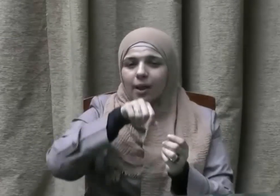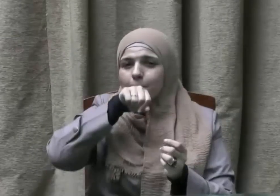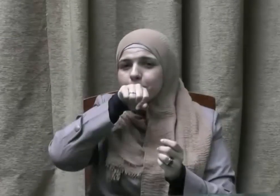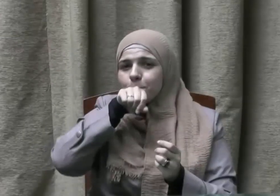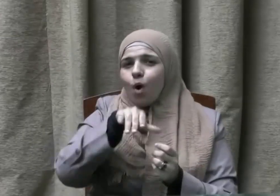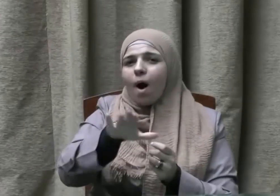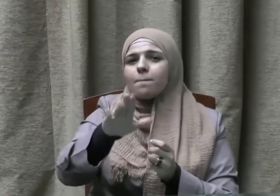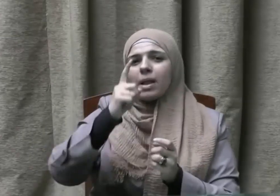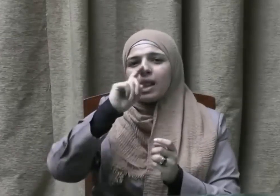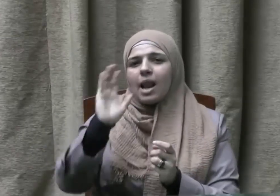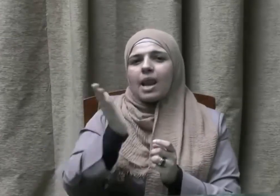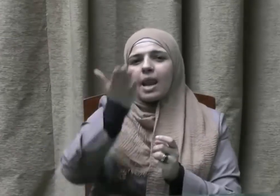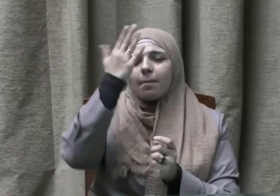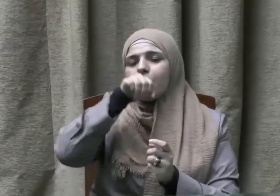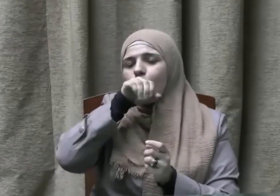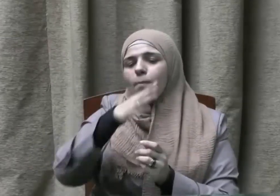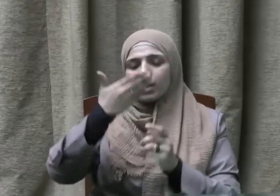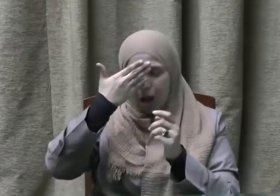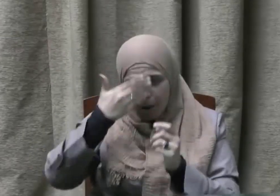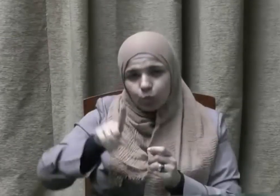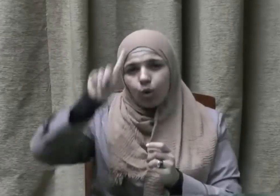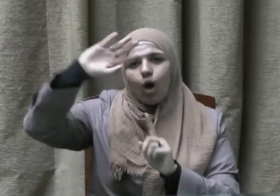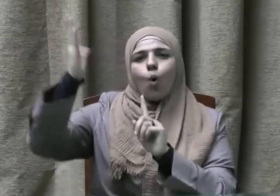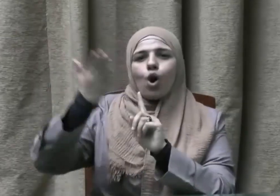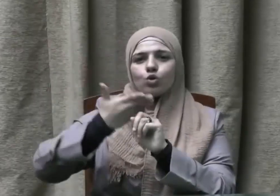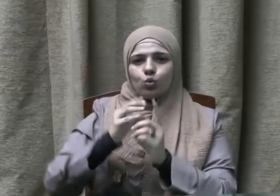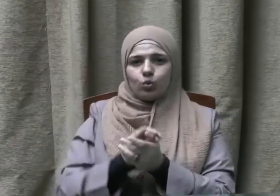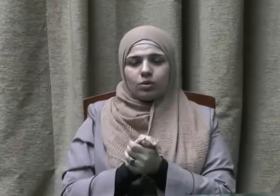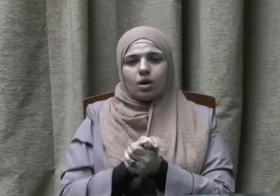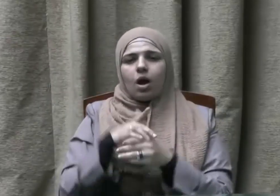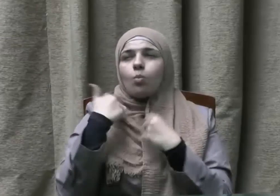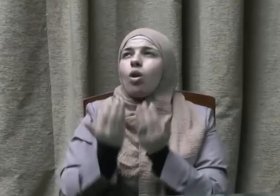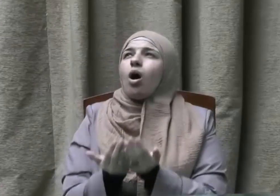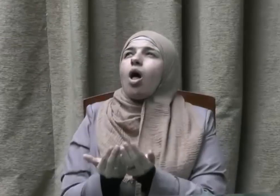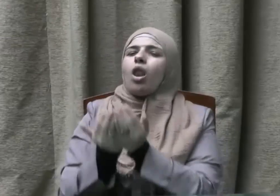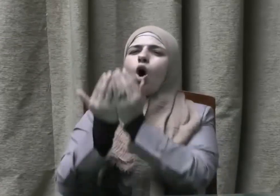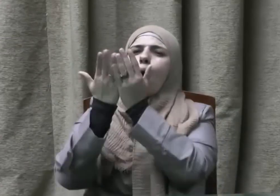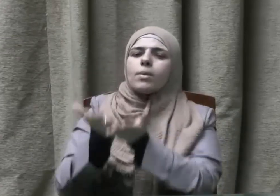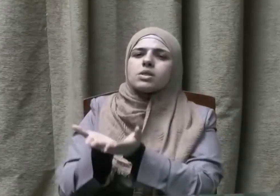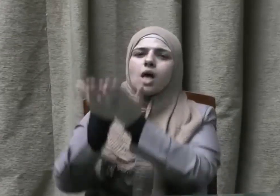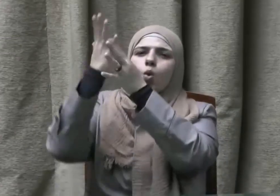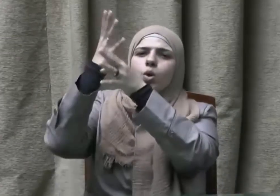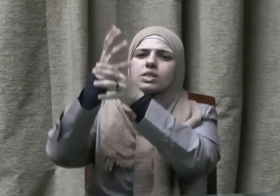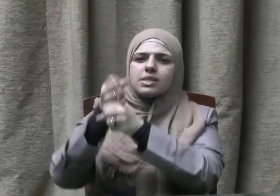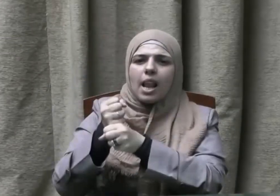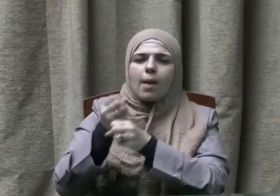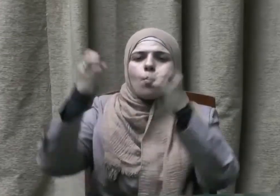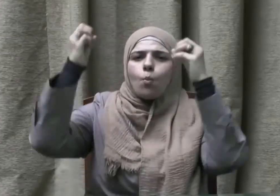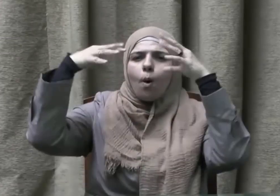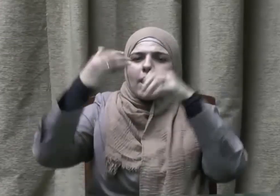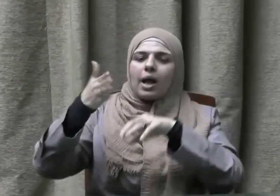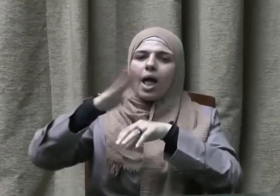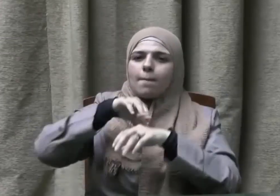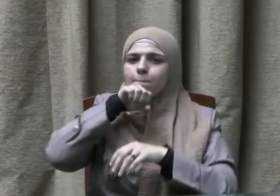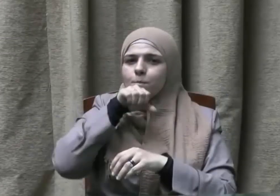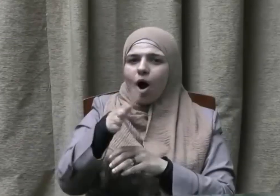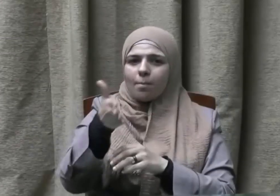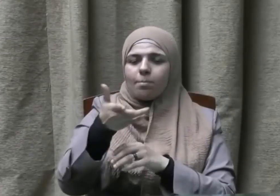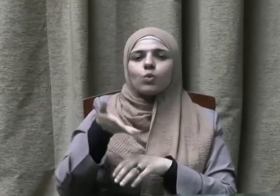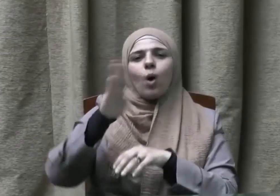ذلك الاهتمام فعن أسامة ابن زيد رضي الله تعالى عنهما قال قلت يا رسول الله لم أرك